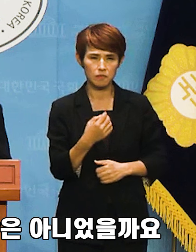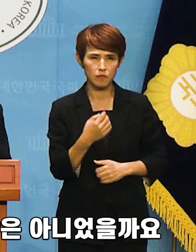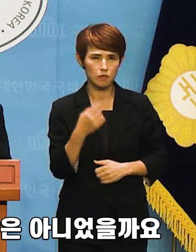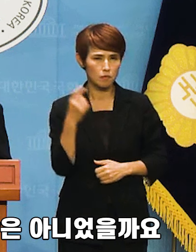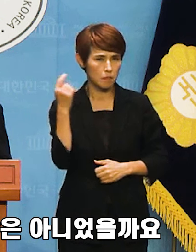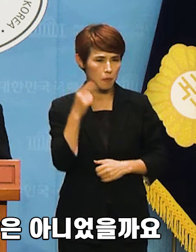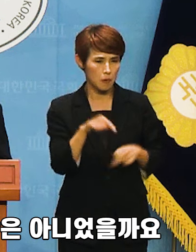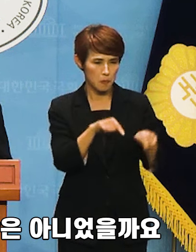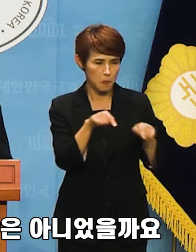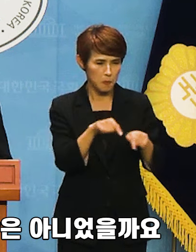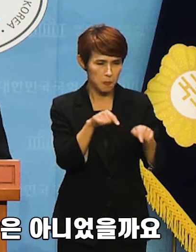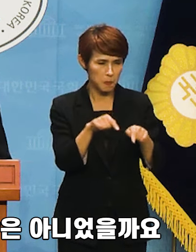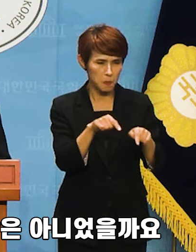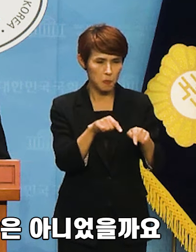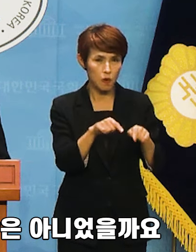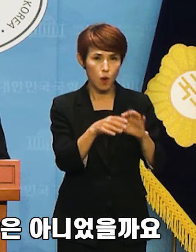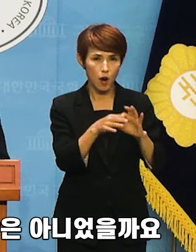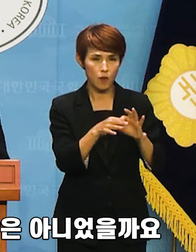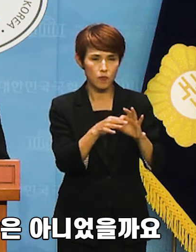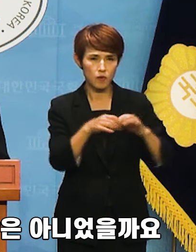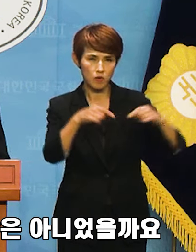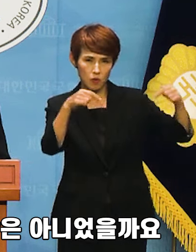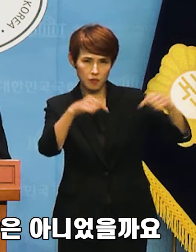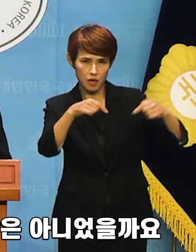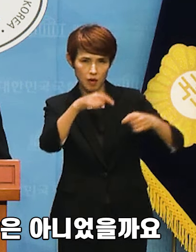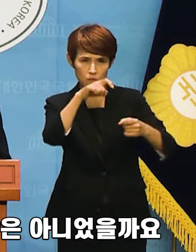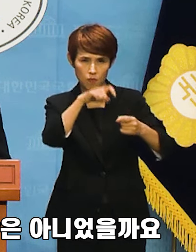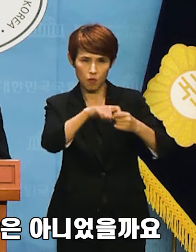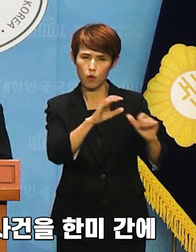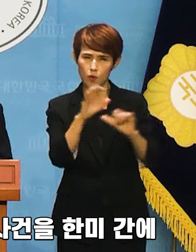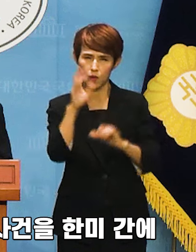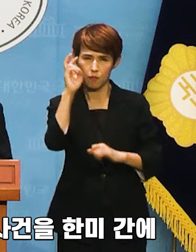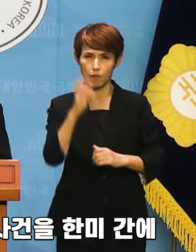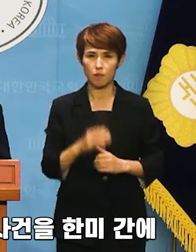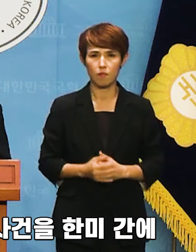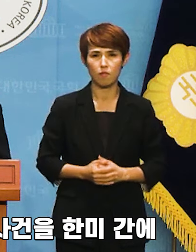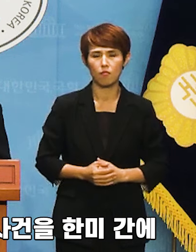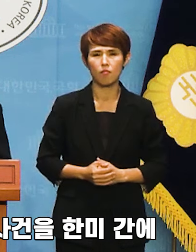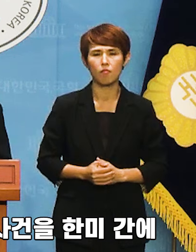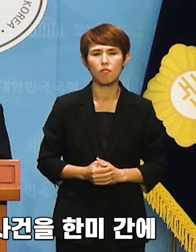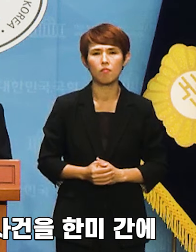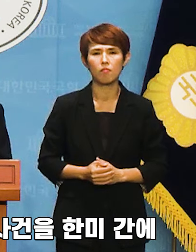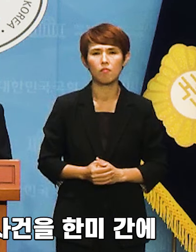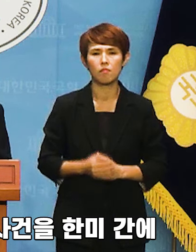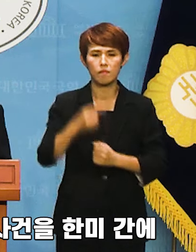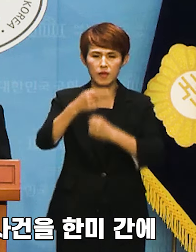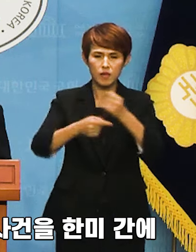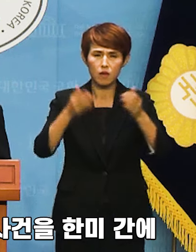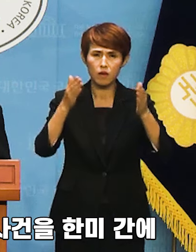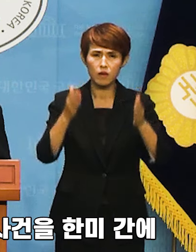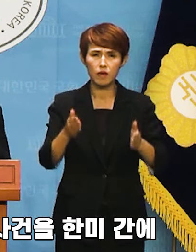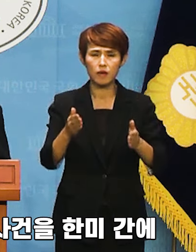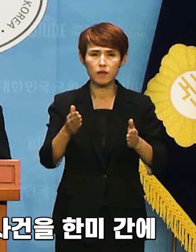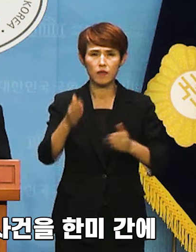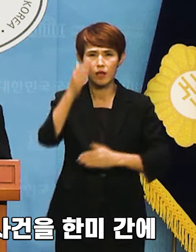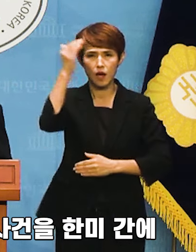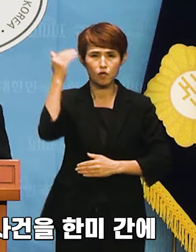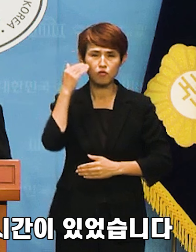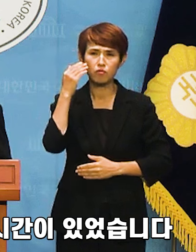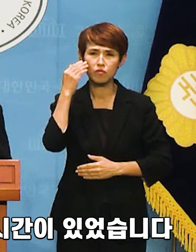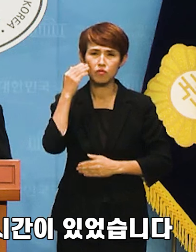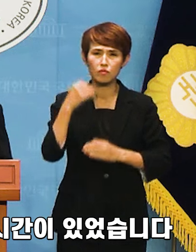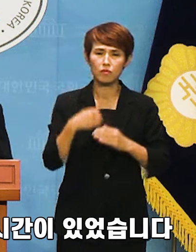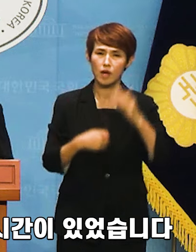대한 협상 카드로 활용하기 위함은 아니었을까요 그리고 지난 1년 동안 이 사건을 한미 간에